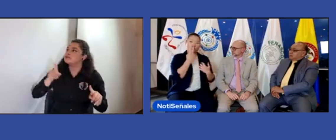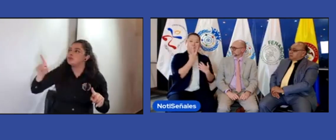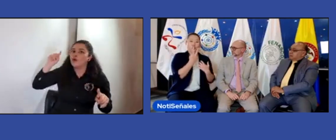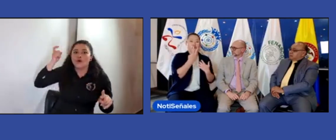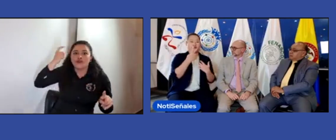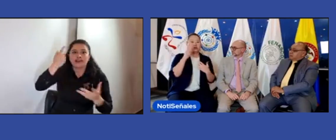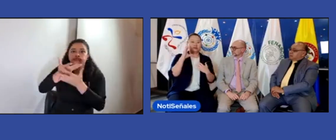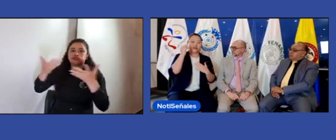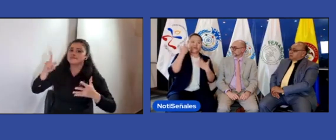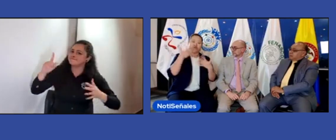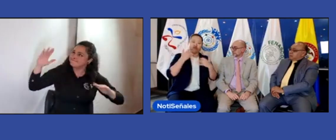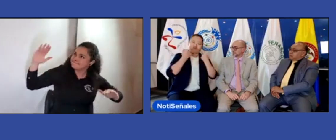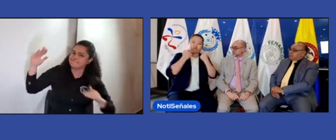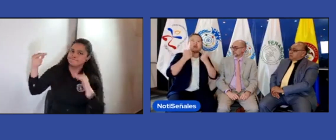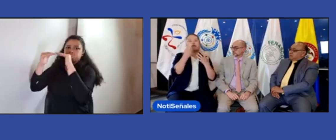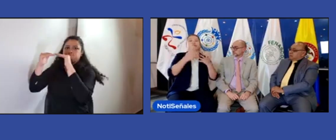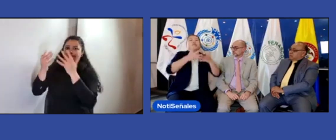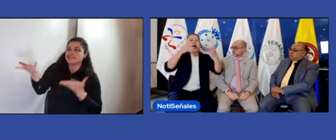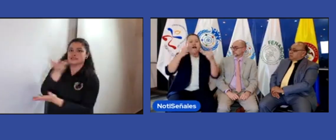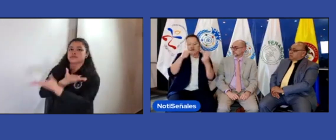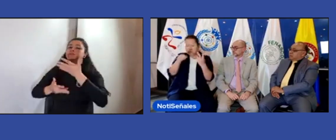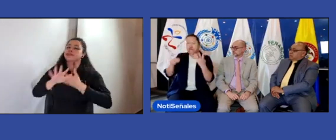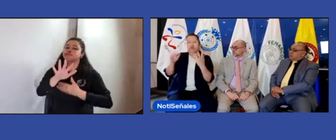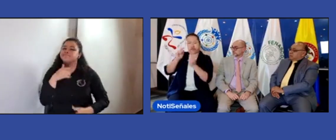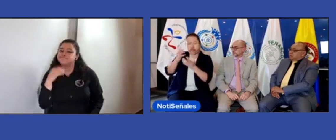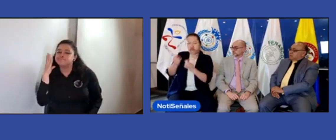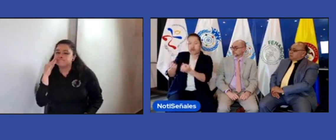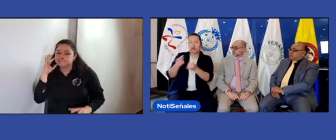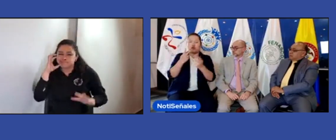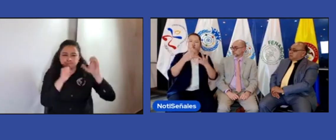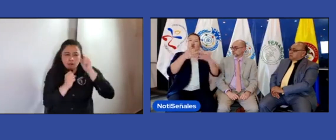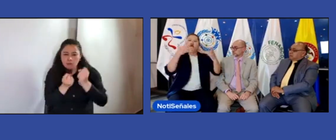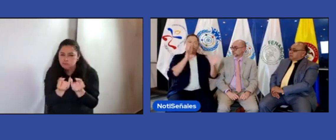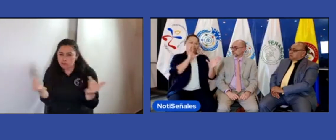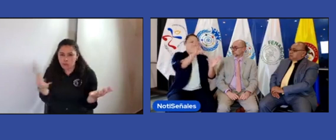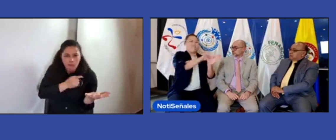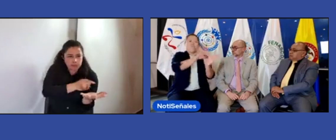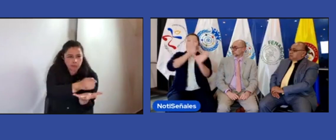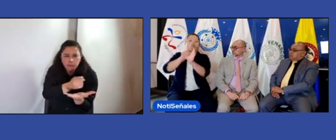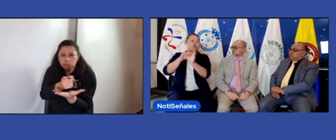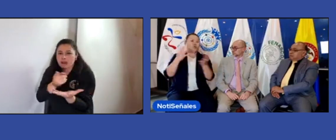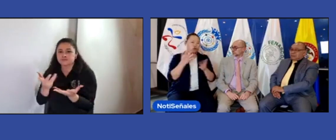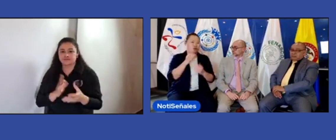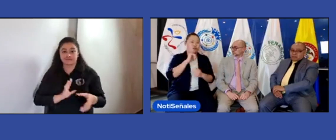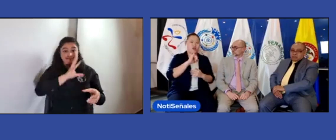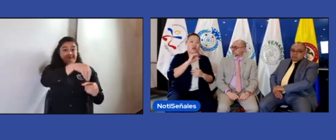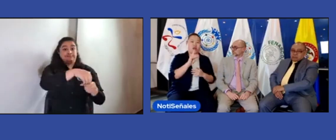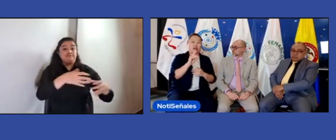nivel. Tenemos dos intereses particulares. Bueno, hay varios intereses, pero dos intereses particulares.